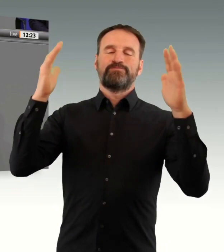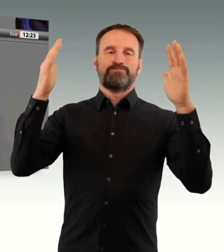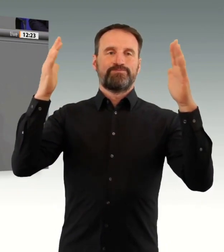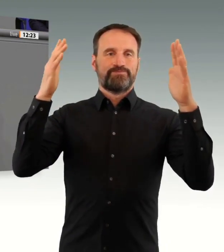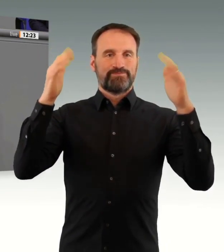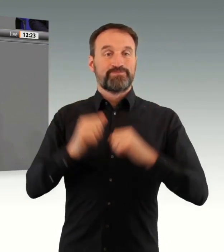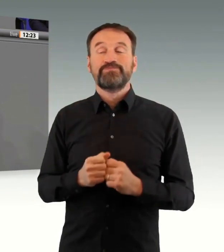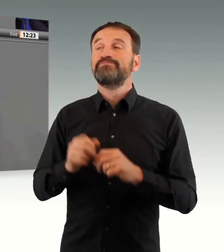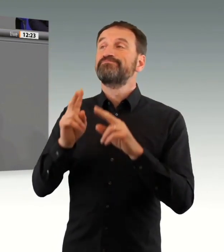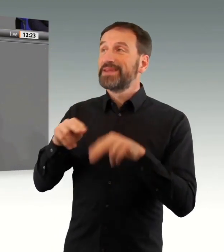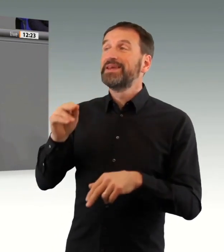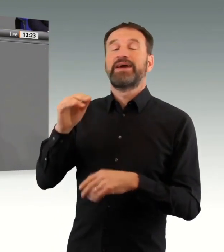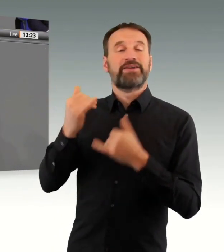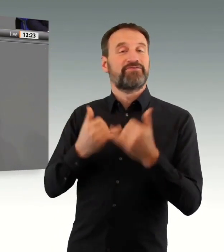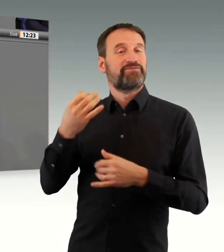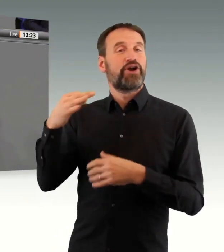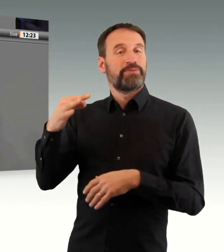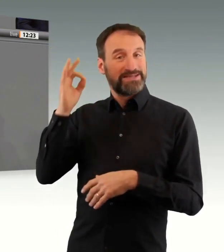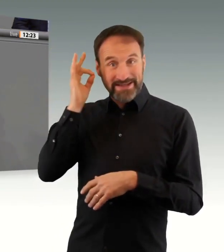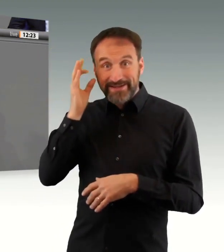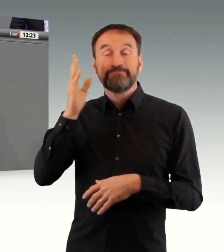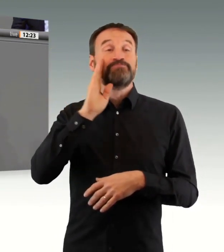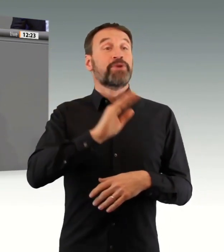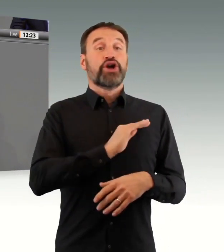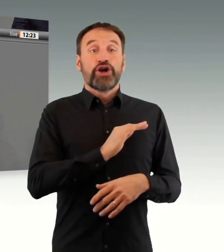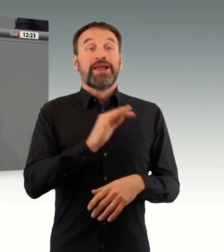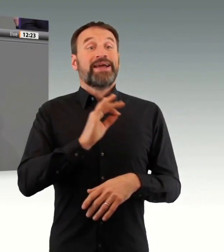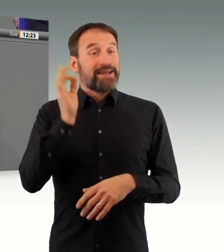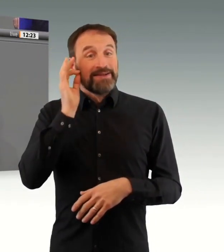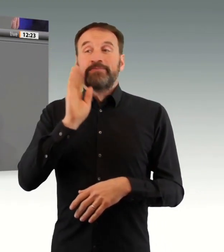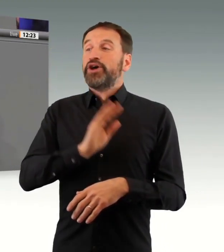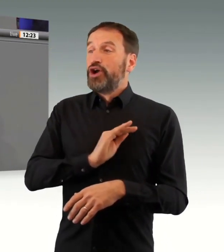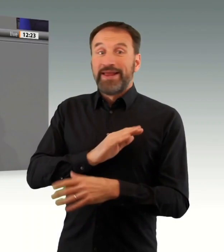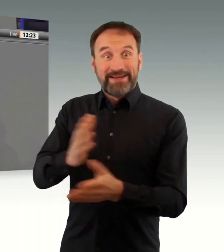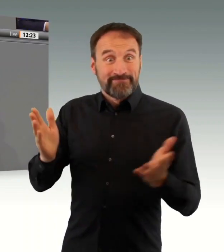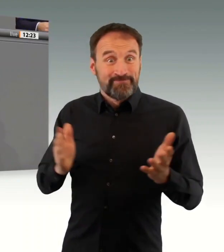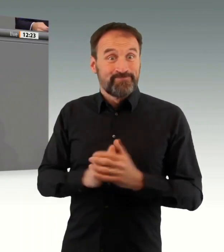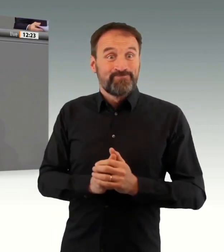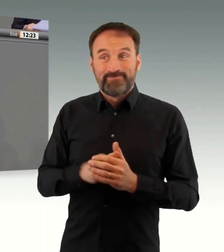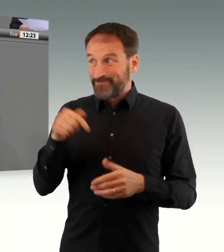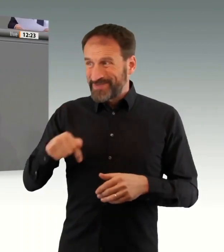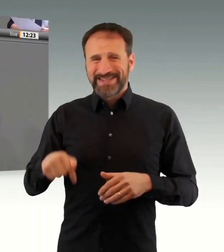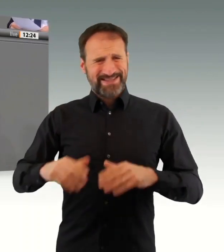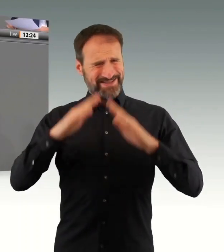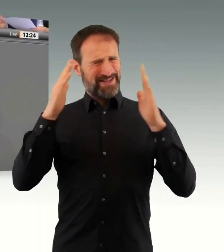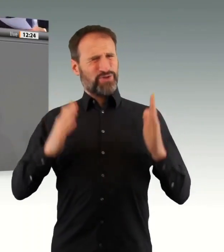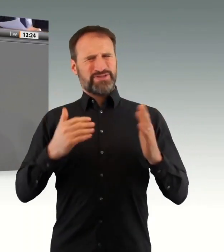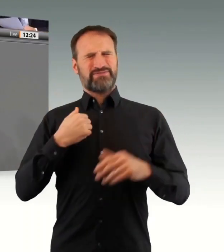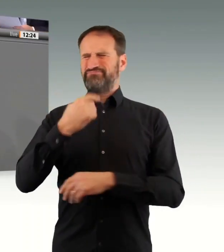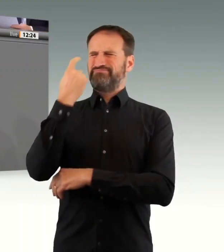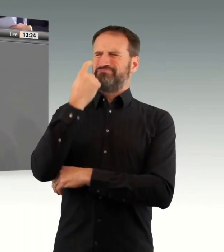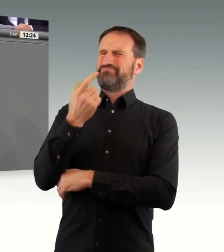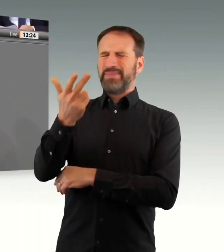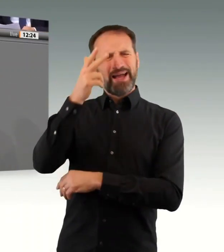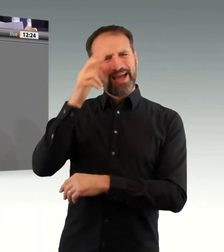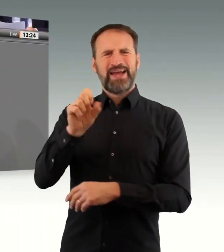gemeinsam der Verantwortung stellen in der schwierigen Situation, in der wir jetzt stehen. Da hatte ich